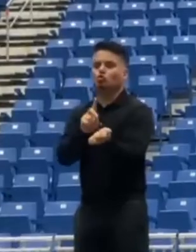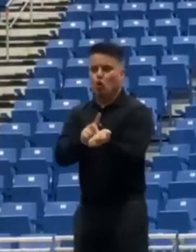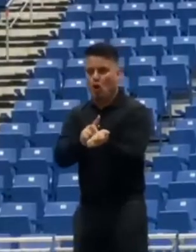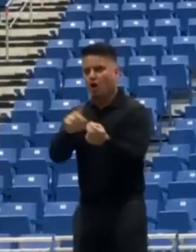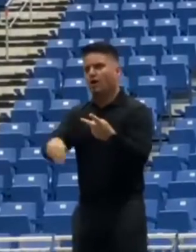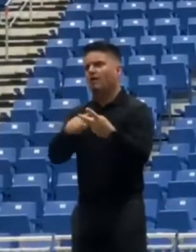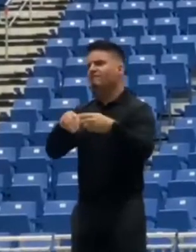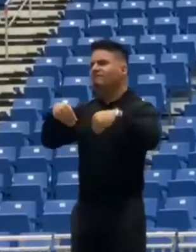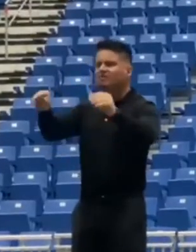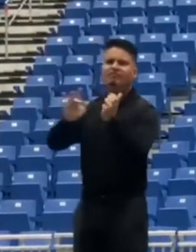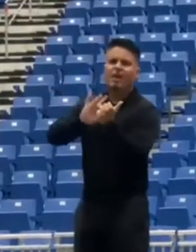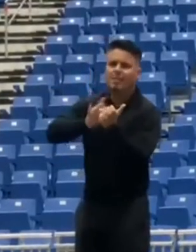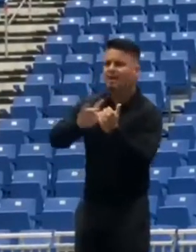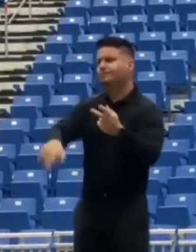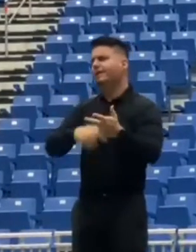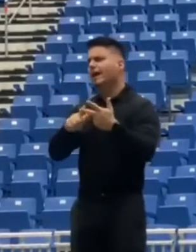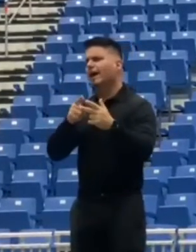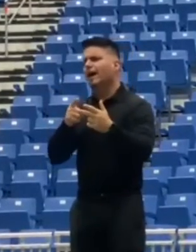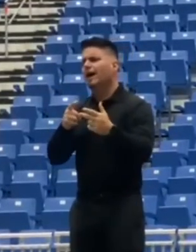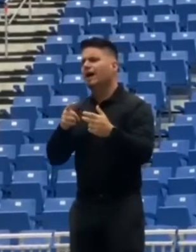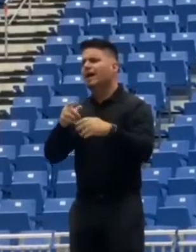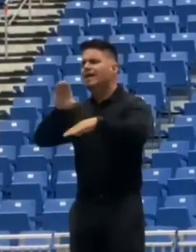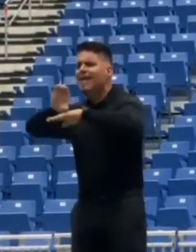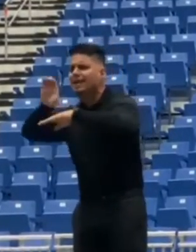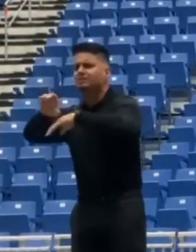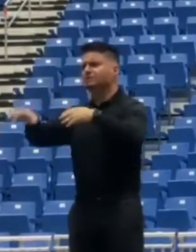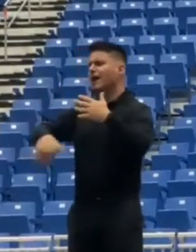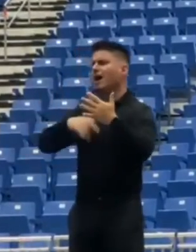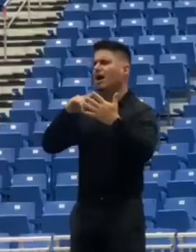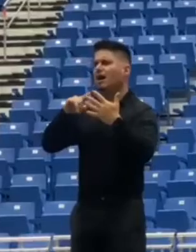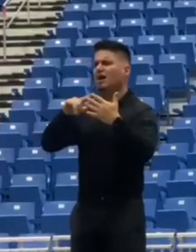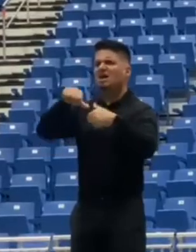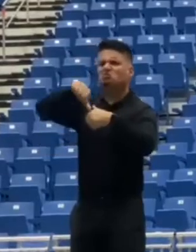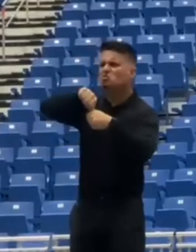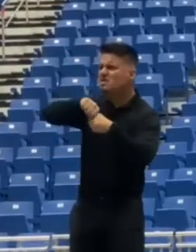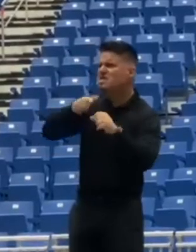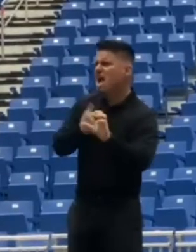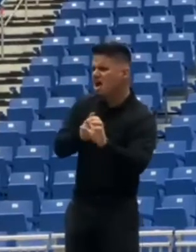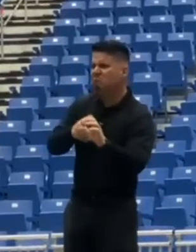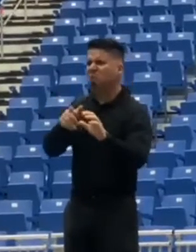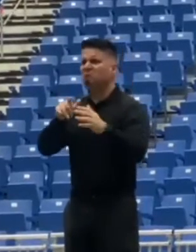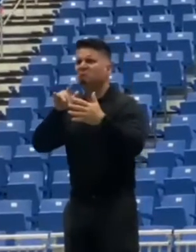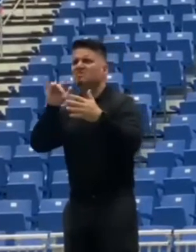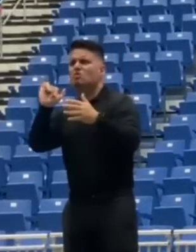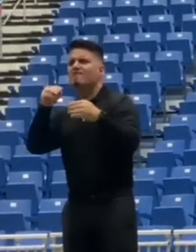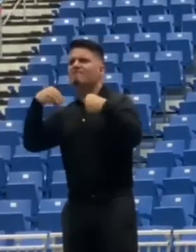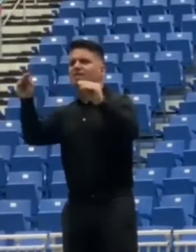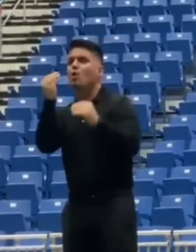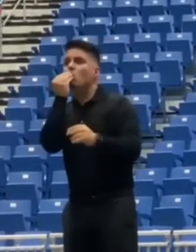hospitales, los servicios religiosos, las gasolineras y los servicios de comida en hoteles y paradores.